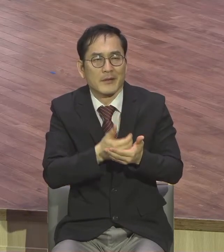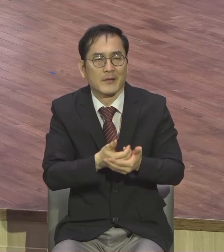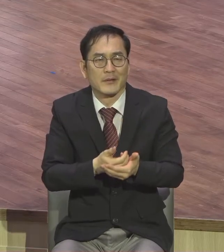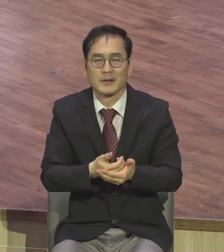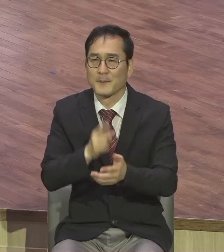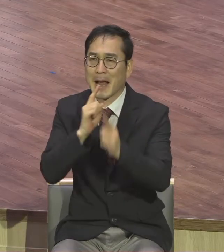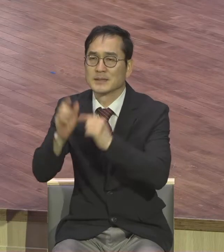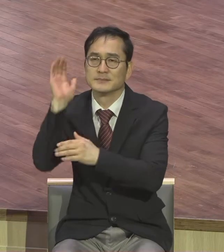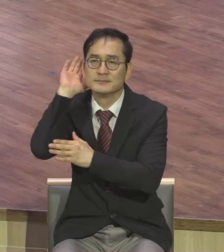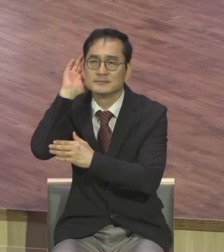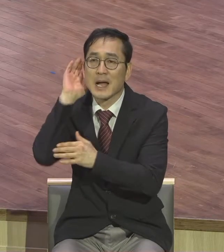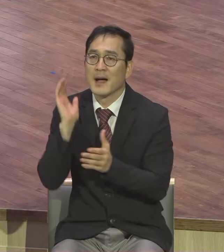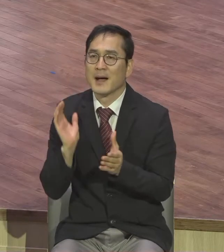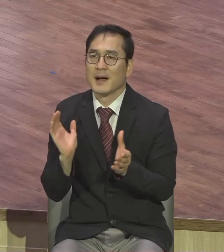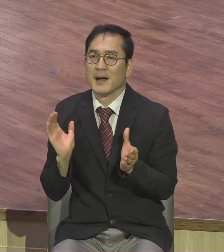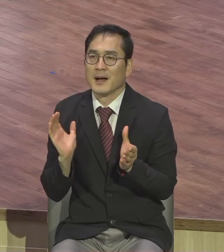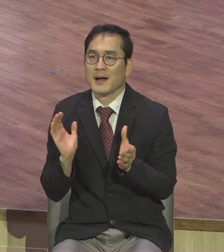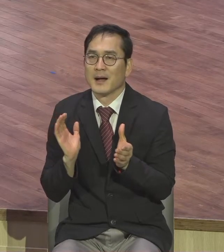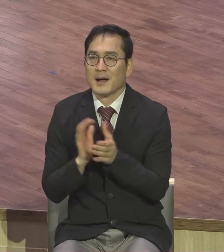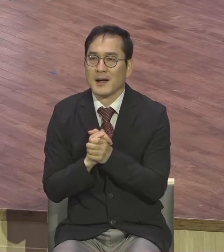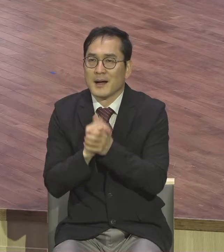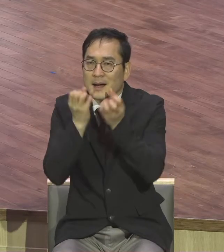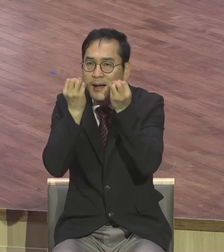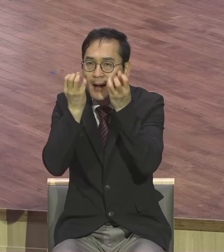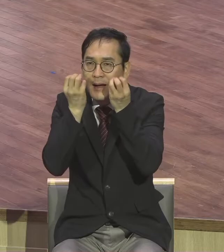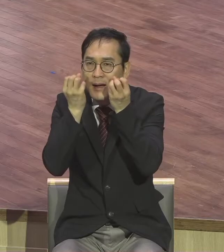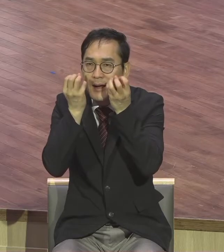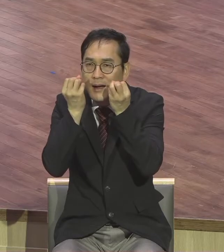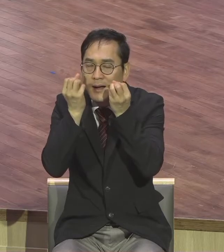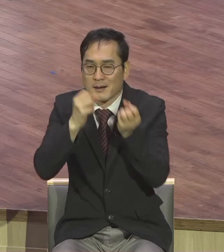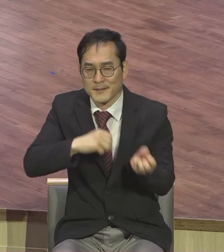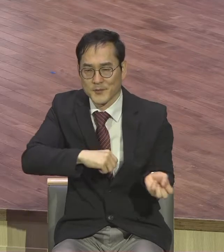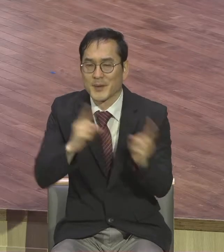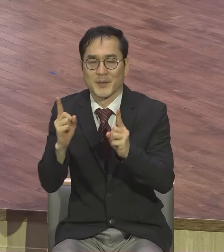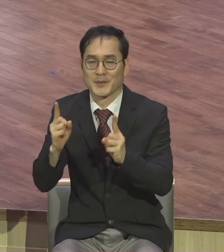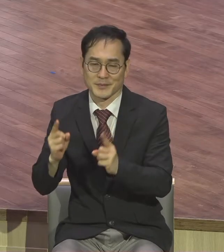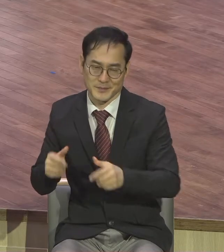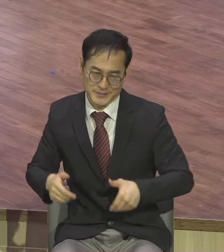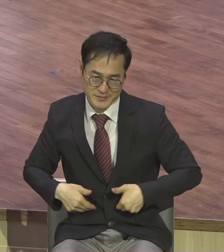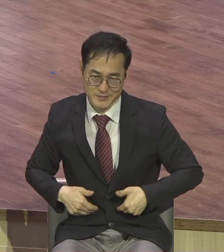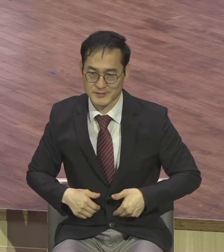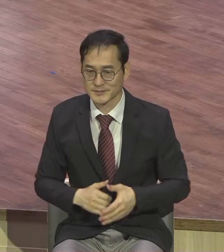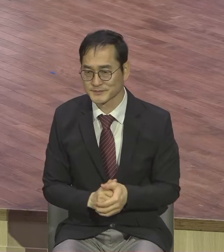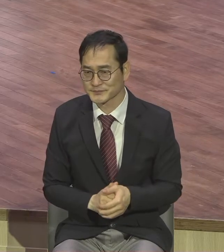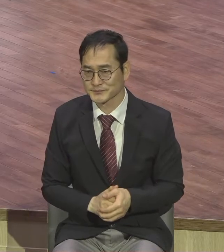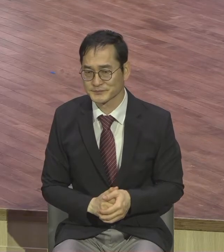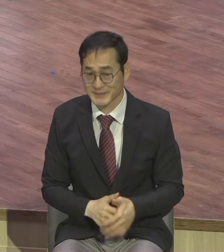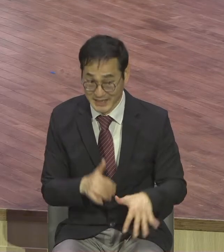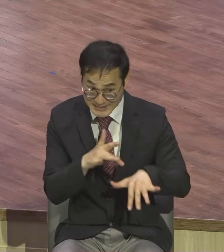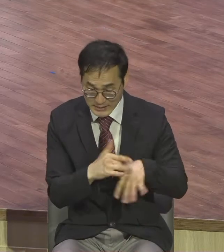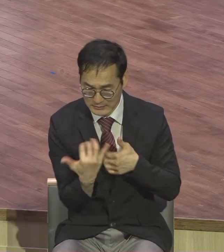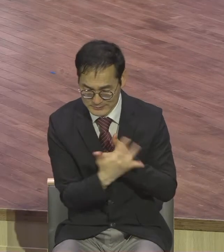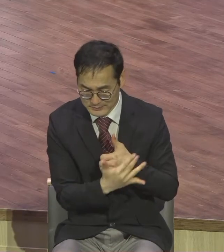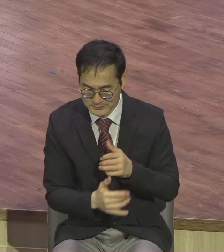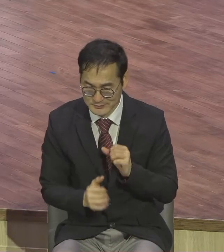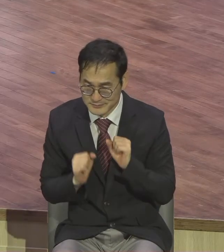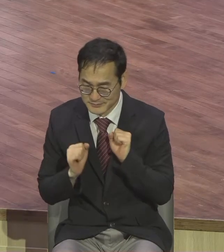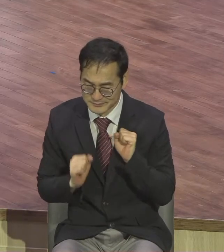우리는 현장을 향한 또한 애통의 시대입니다 사단에게 계속 속아서 멸망길로 가고